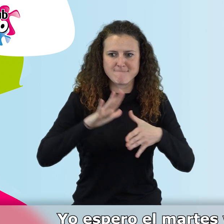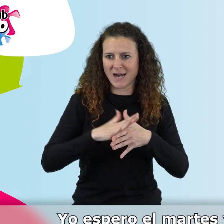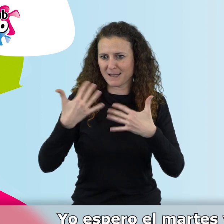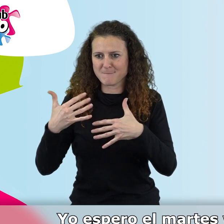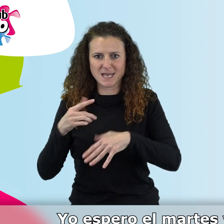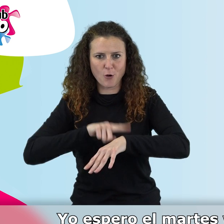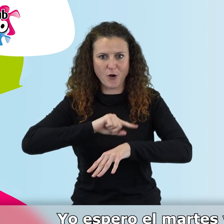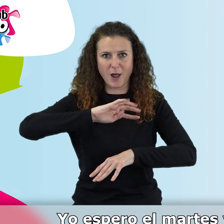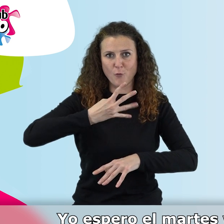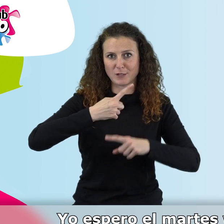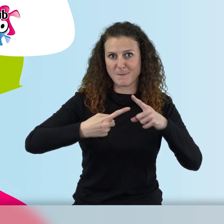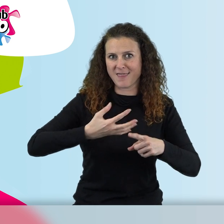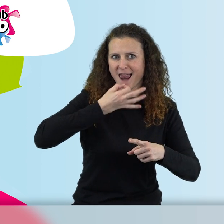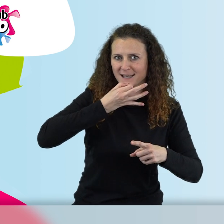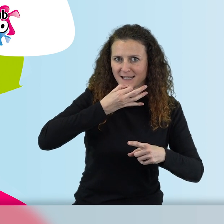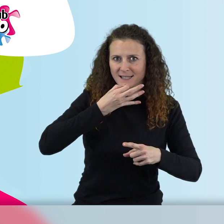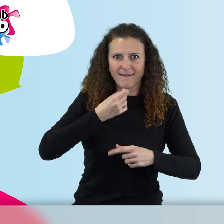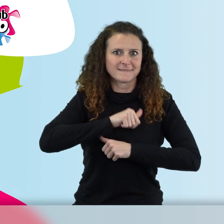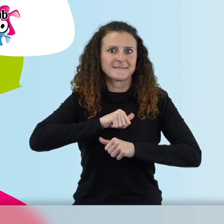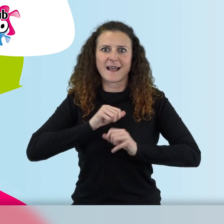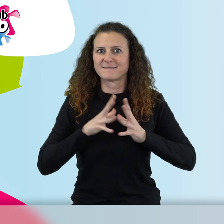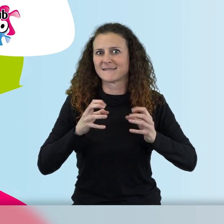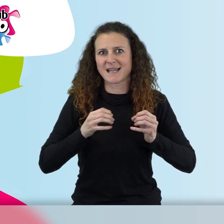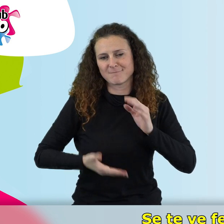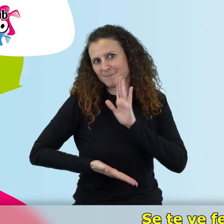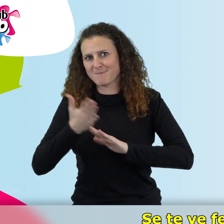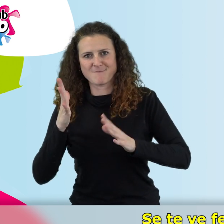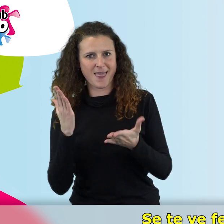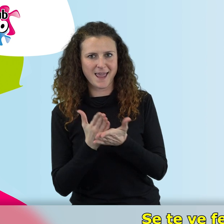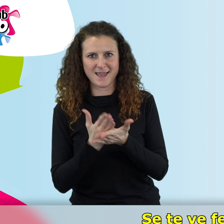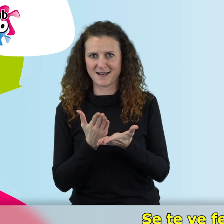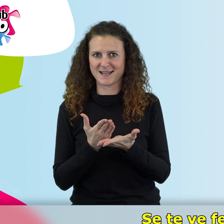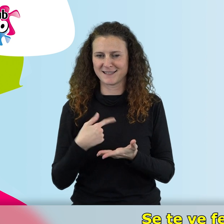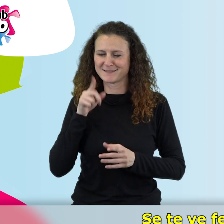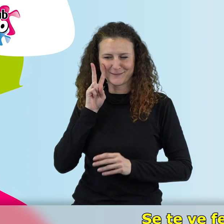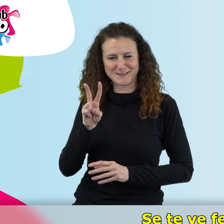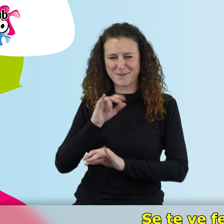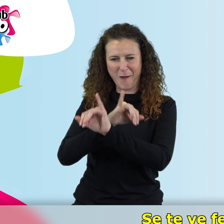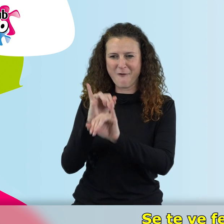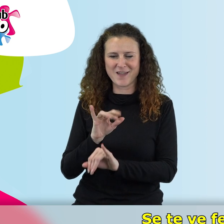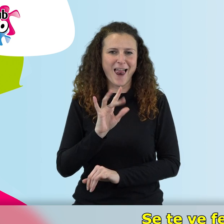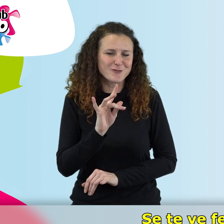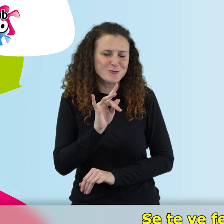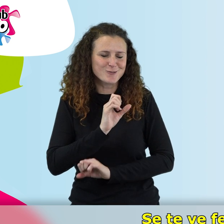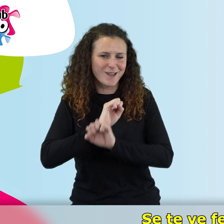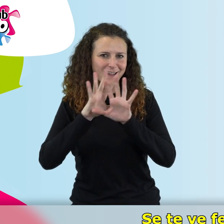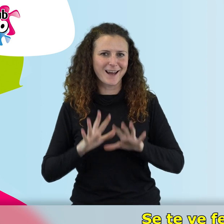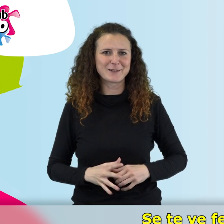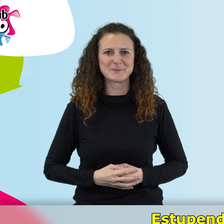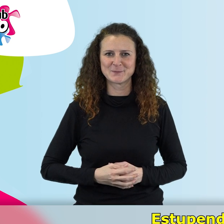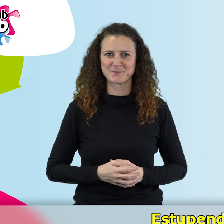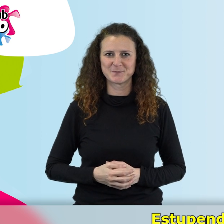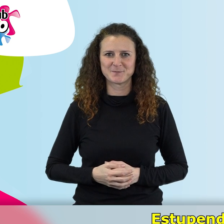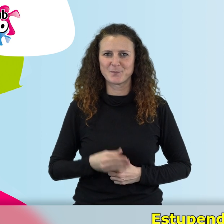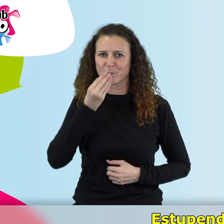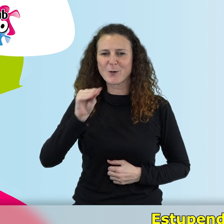miércoles a las cuatro y media de tarde zumbando para irme a la clase. Se te ve feliz. Totalmente. Sí, sí.